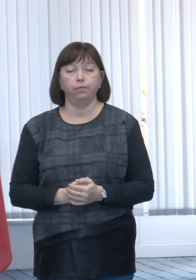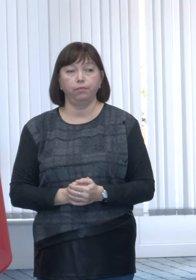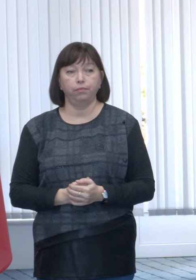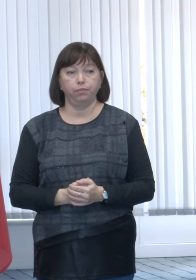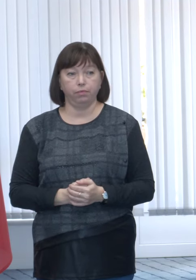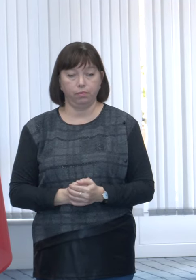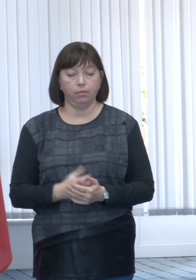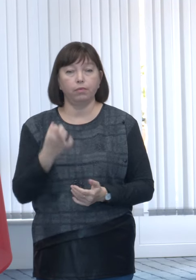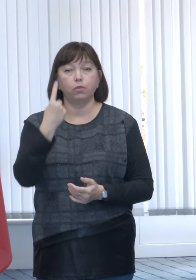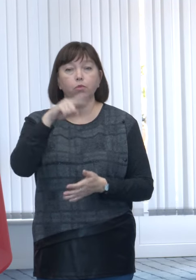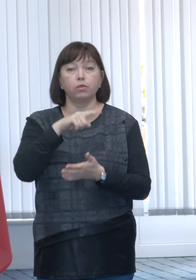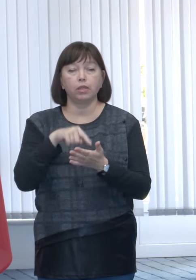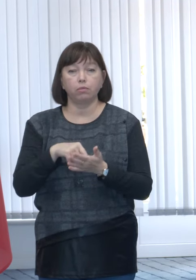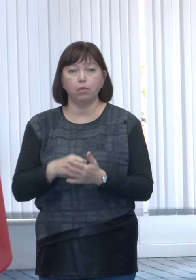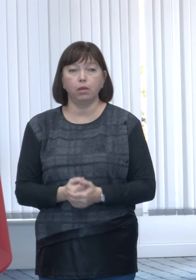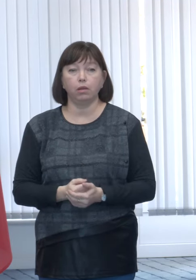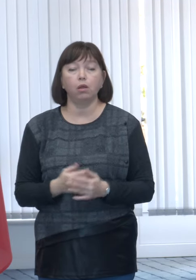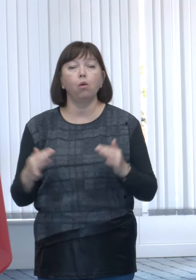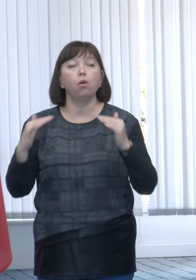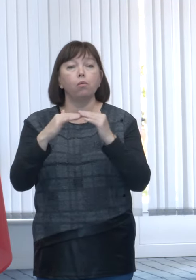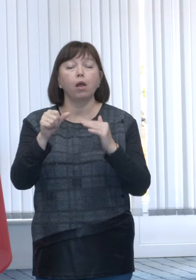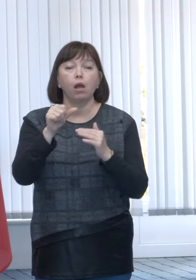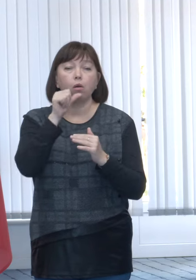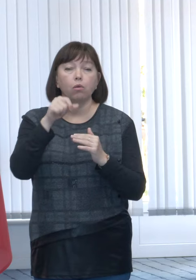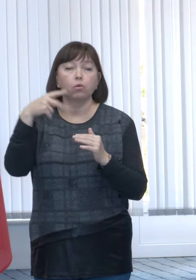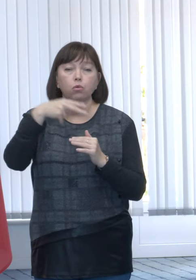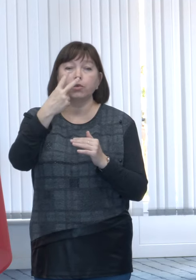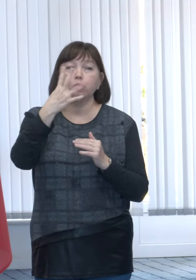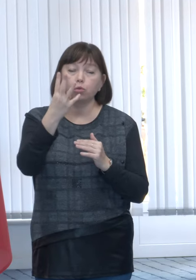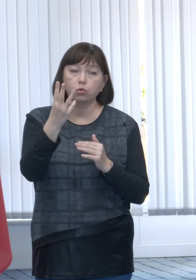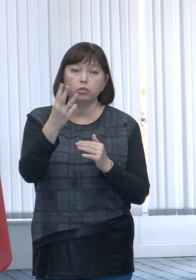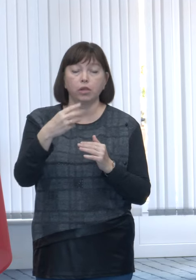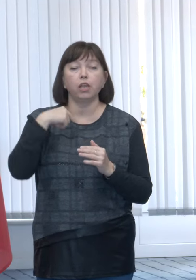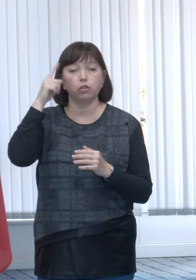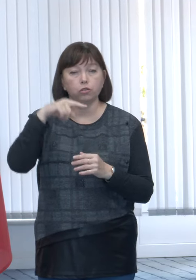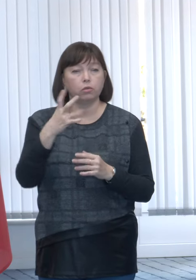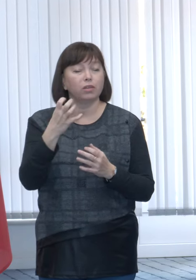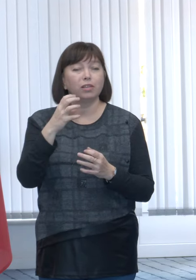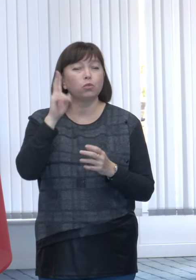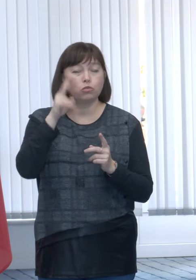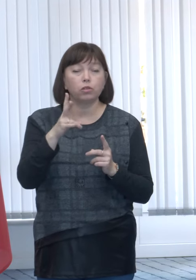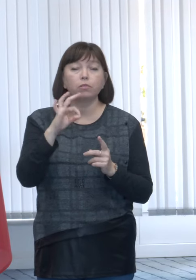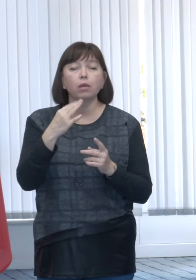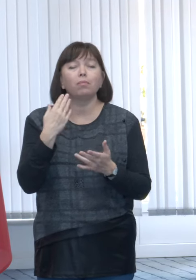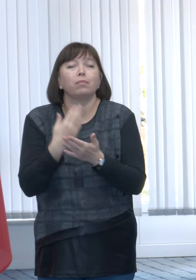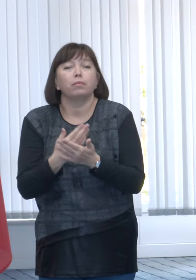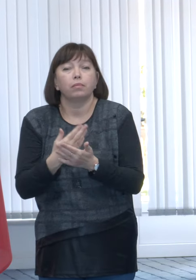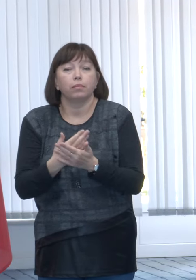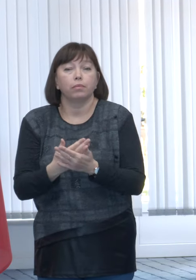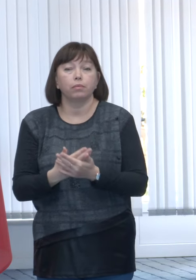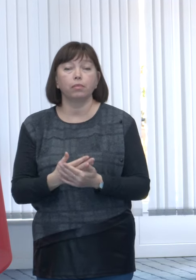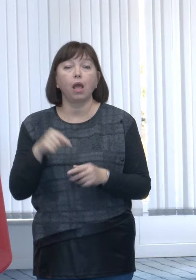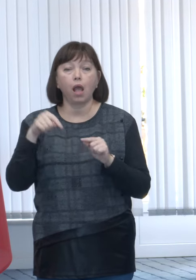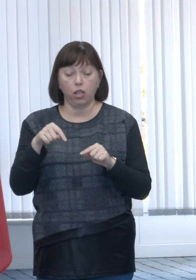Mulțumesc. Încă o întrebare în compară în anul 2023, încă nu știm, dar preliminat în